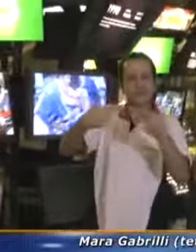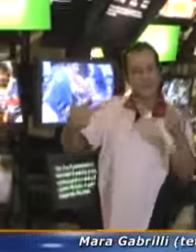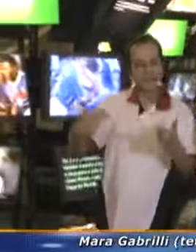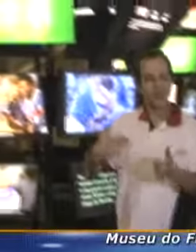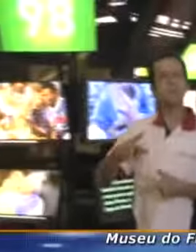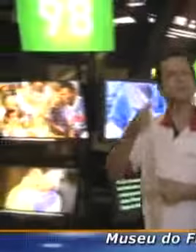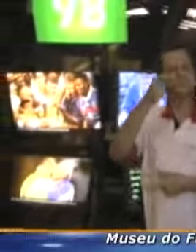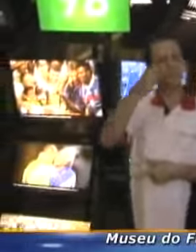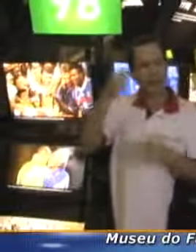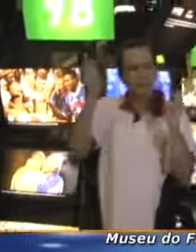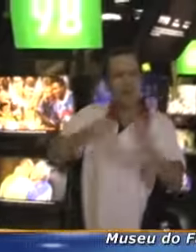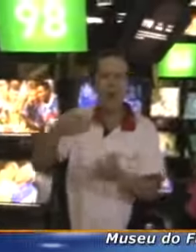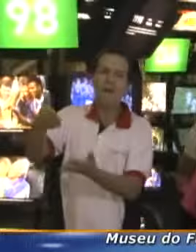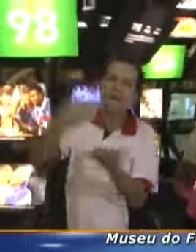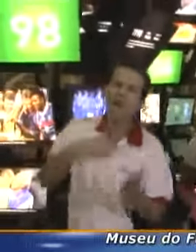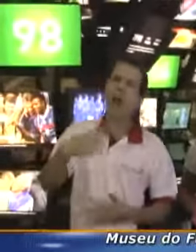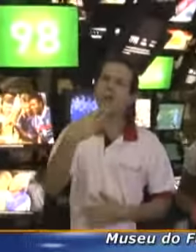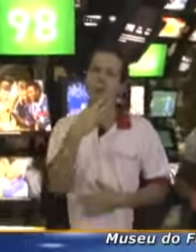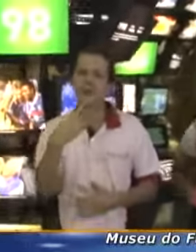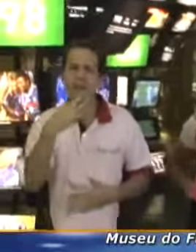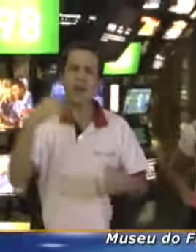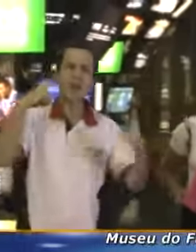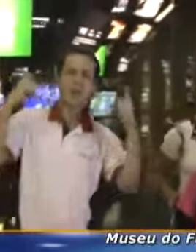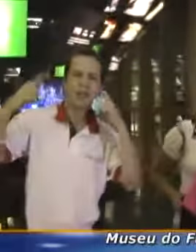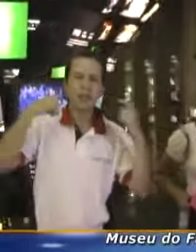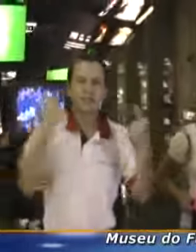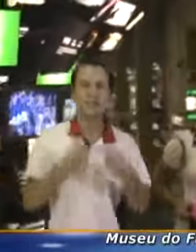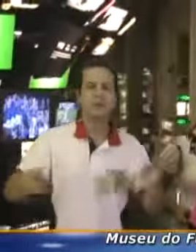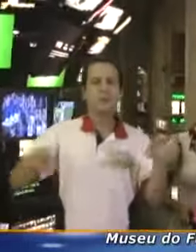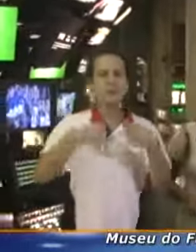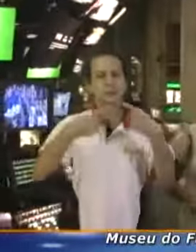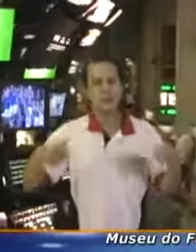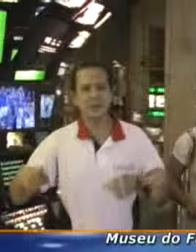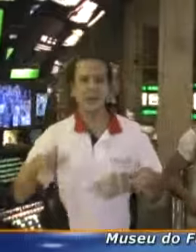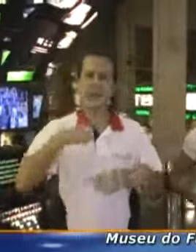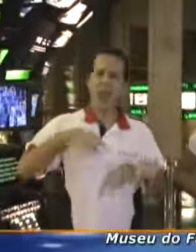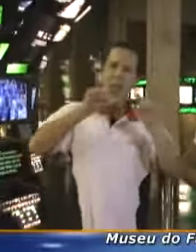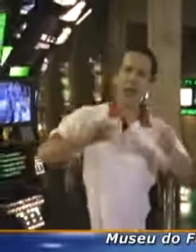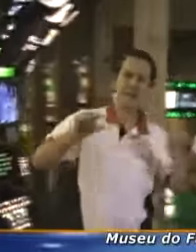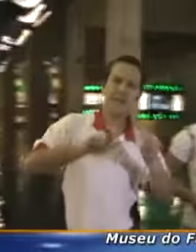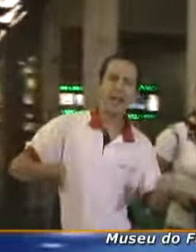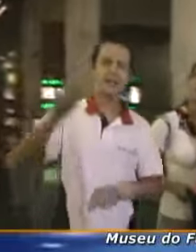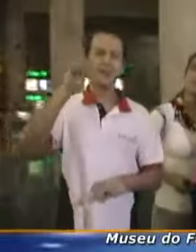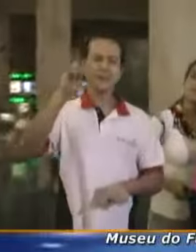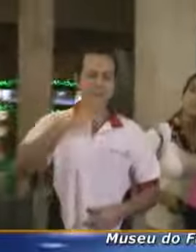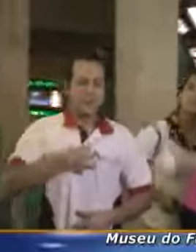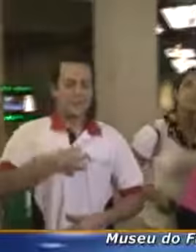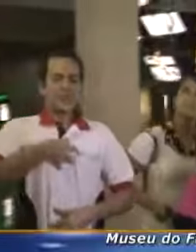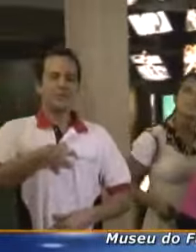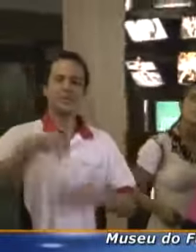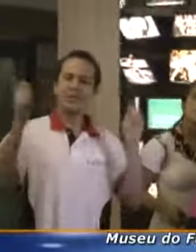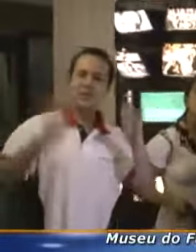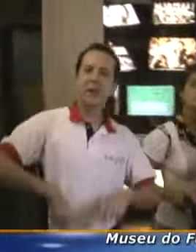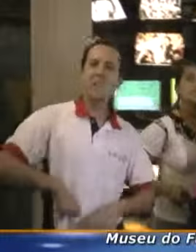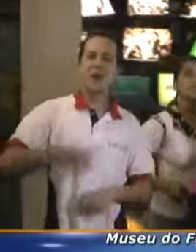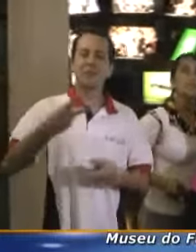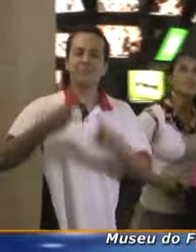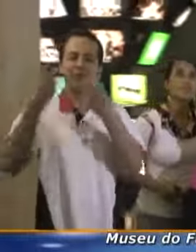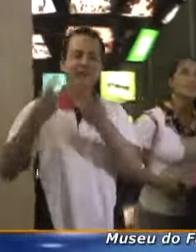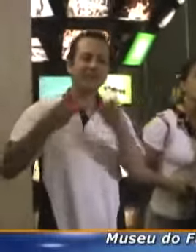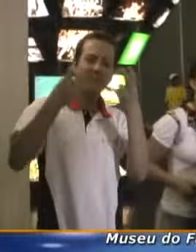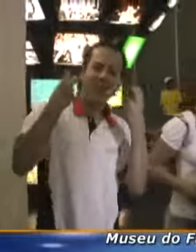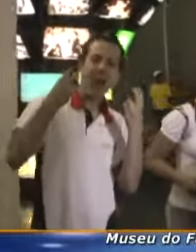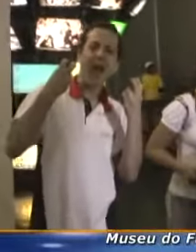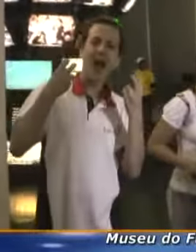Todo esse colorido, esses sons, essa história, essas vibrações, que você pode perceber